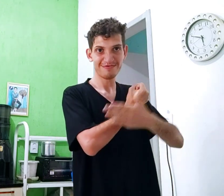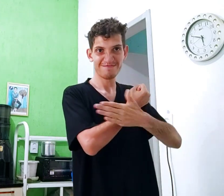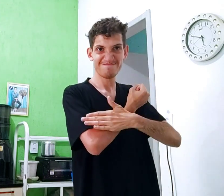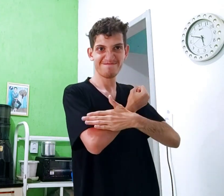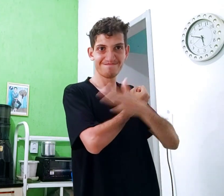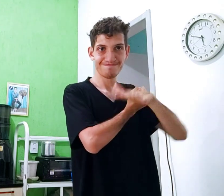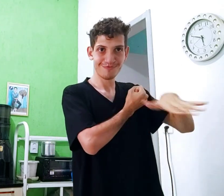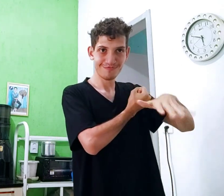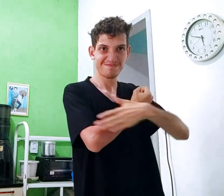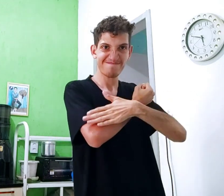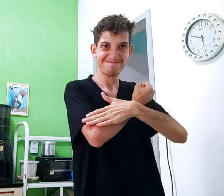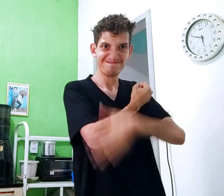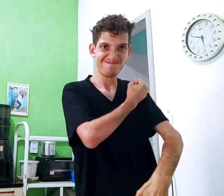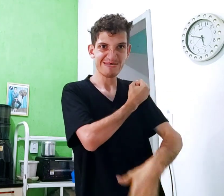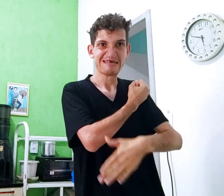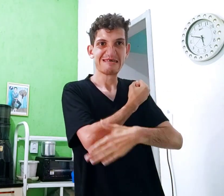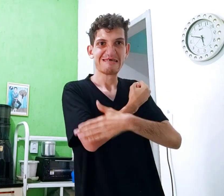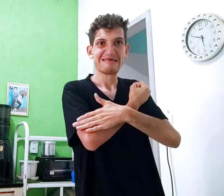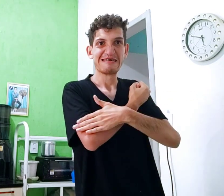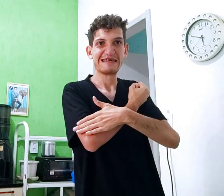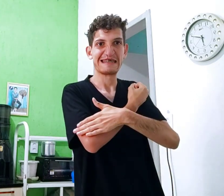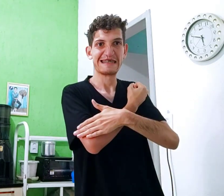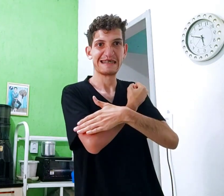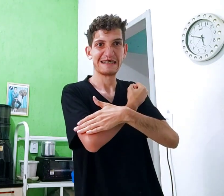Tataratatarááááááááááááááááááááááááááááááááááááááááááááááááááááááááááááááááááááááááááááááááááááááááááááááááááááááááááááááááááááááááááááááááááááááááááááááááááááááááááááááááááááááááááááááááááááááááááááááááááááááááááááááááááááááááááá movimento extra.